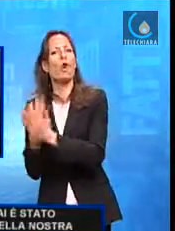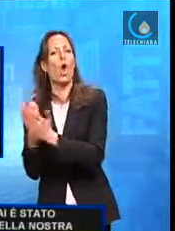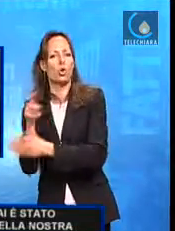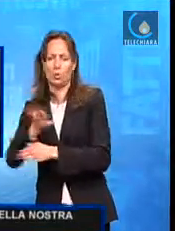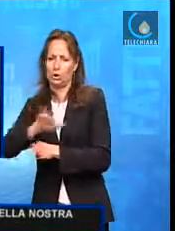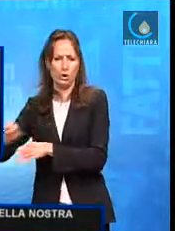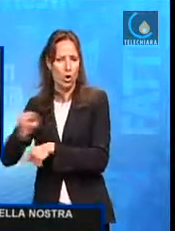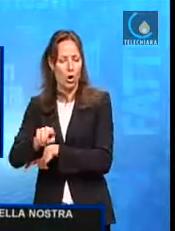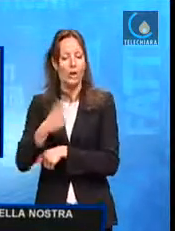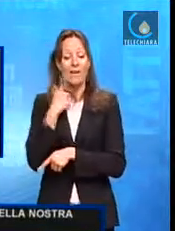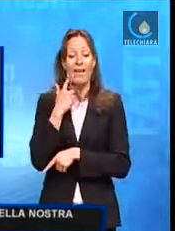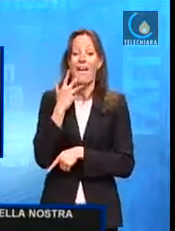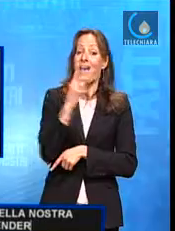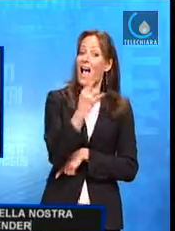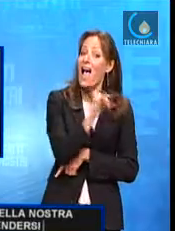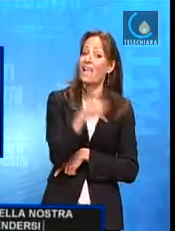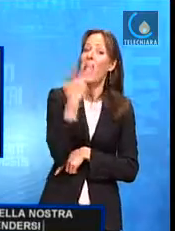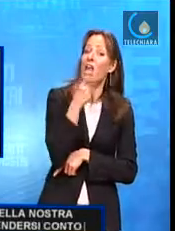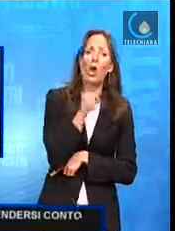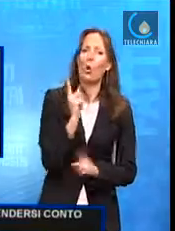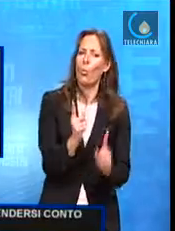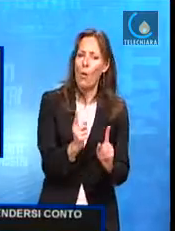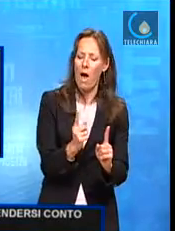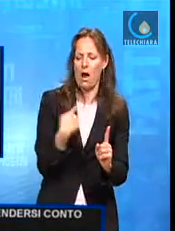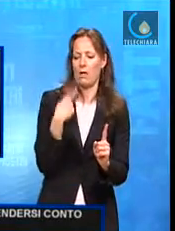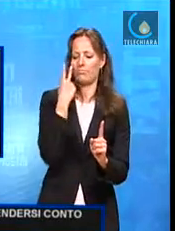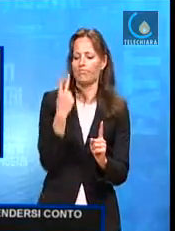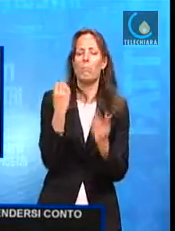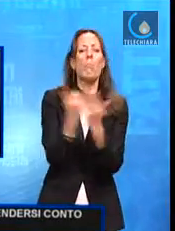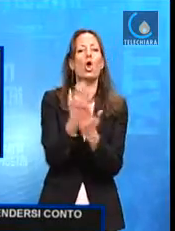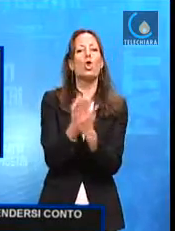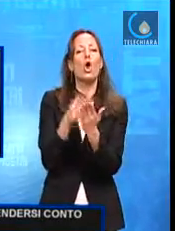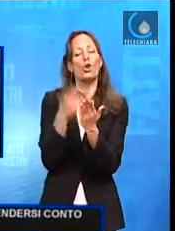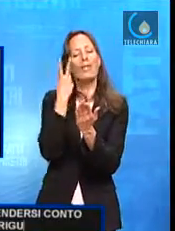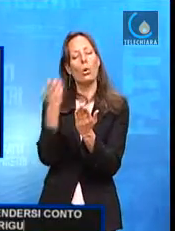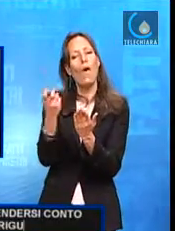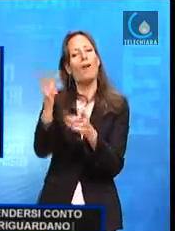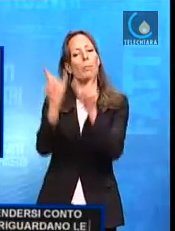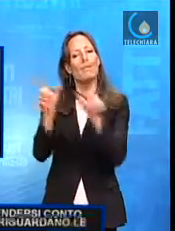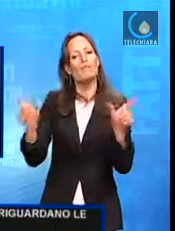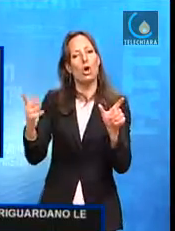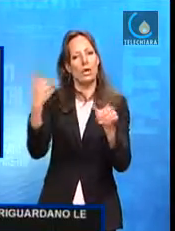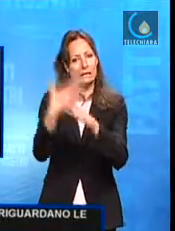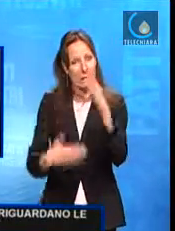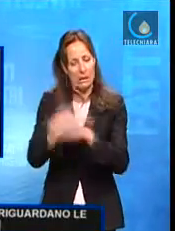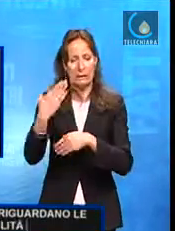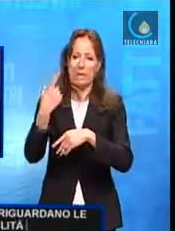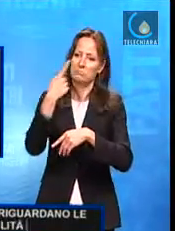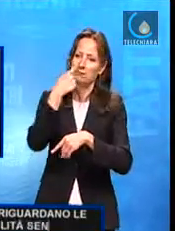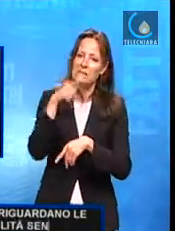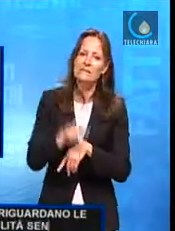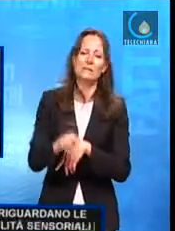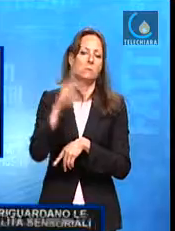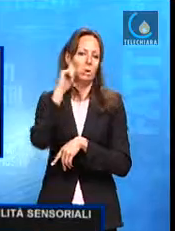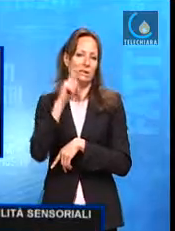rendersi conto che i prodotti che riguardano le persone con disabilità sensoriali o